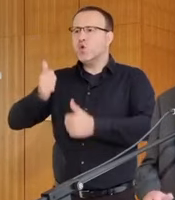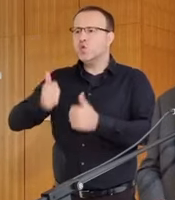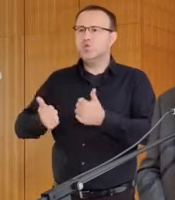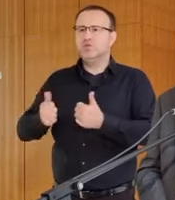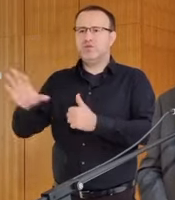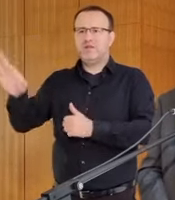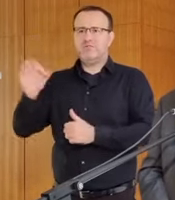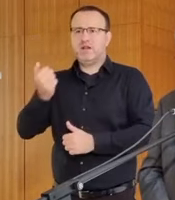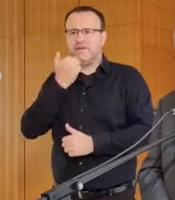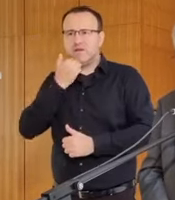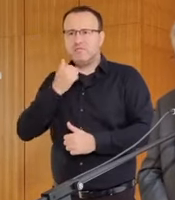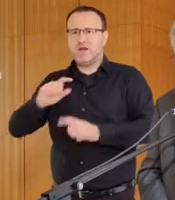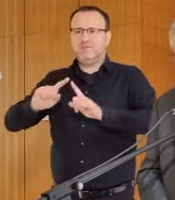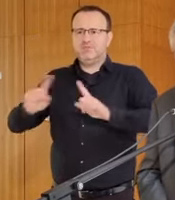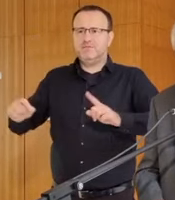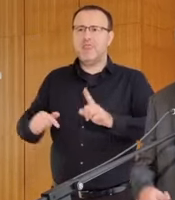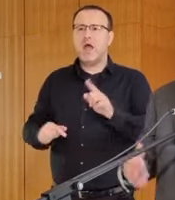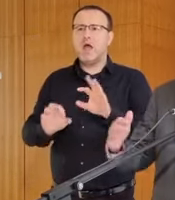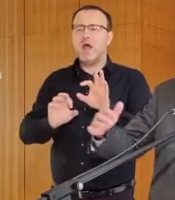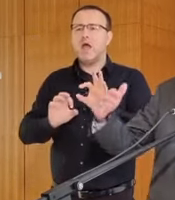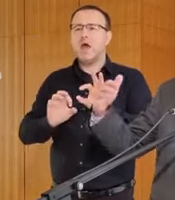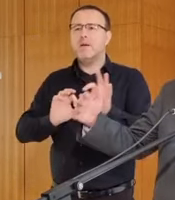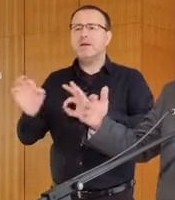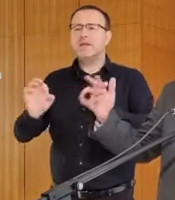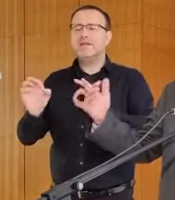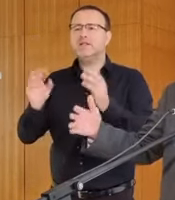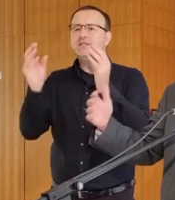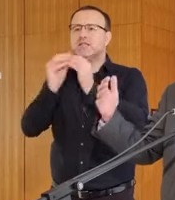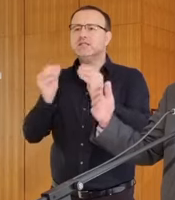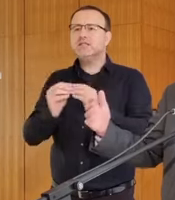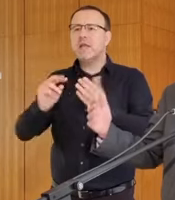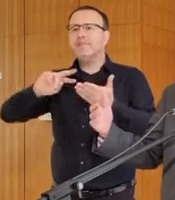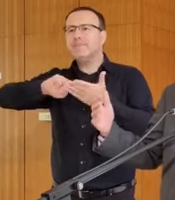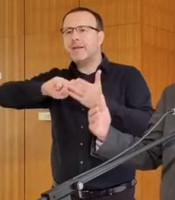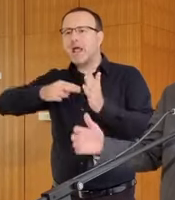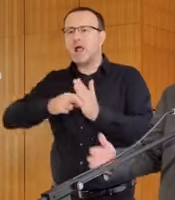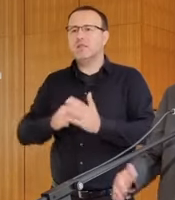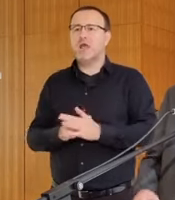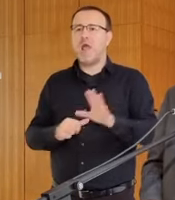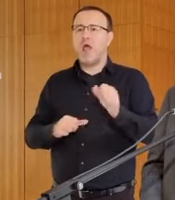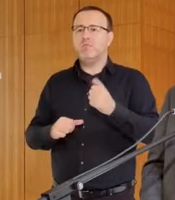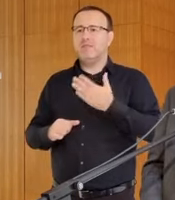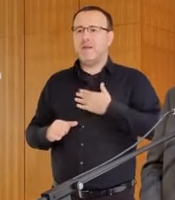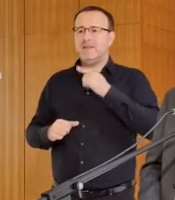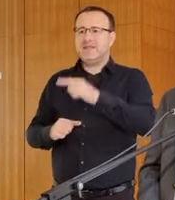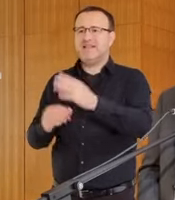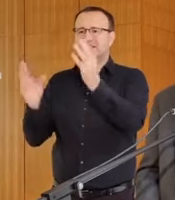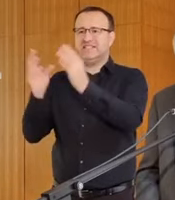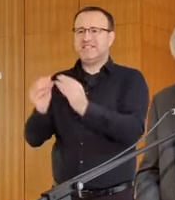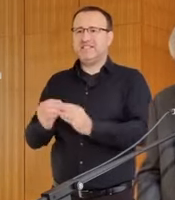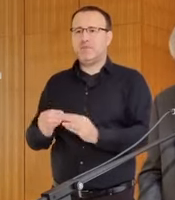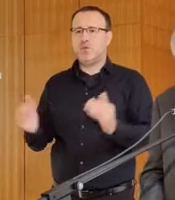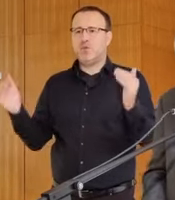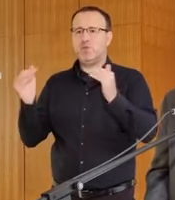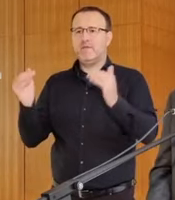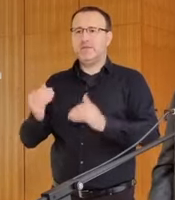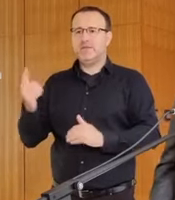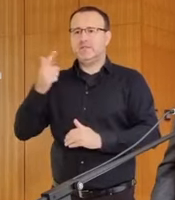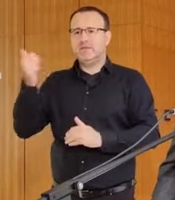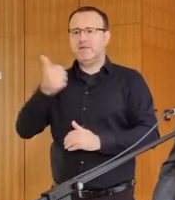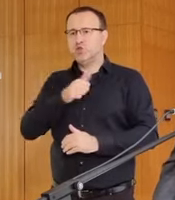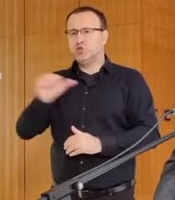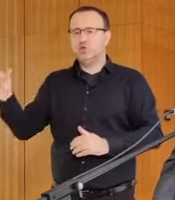hlavne pripraviť to aj koncepčne, aby sme mali tieto systémy na úrovni 21. storočia.